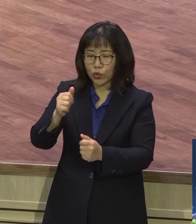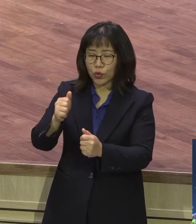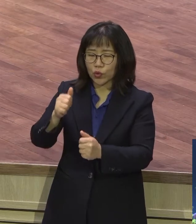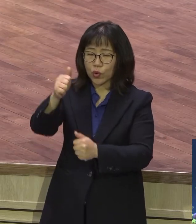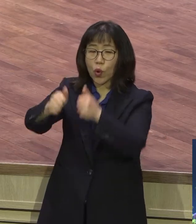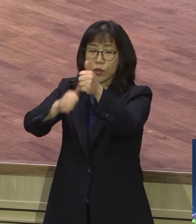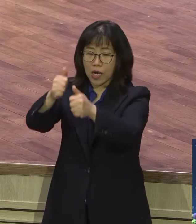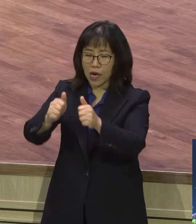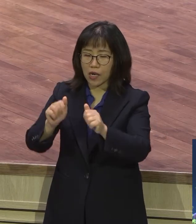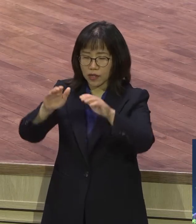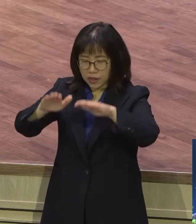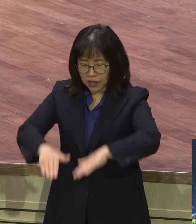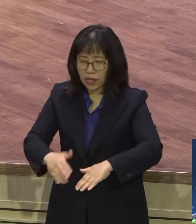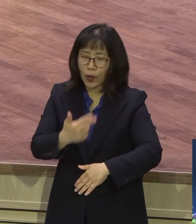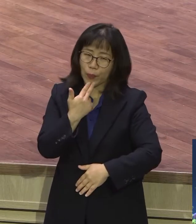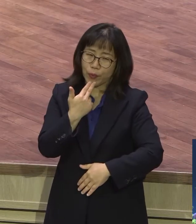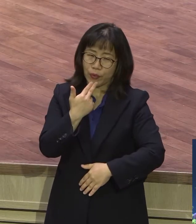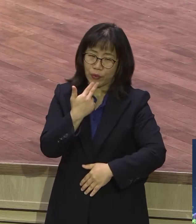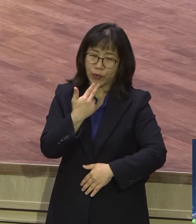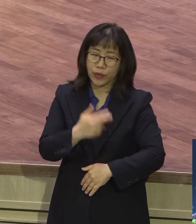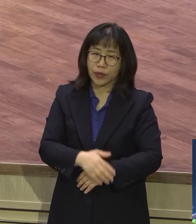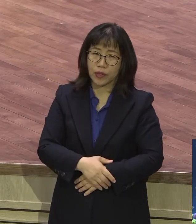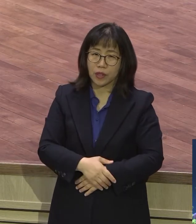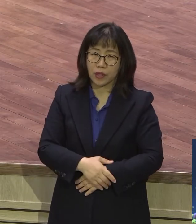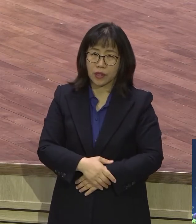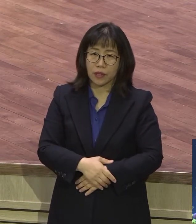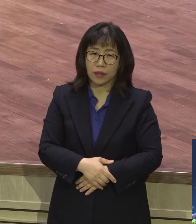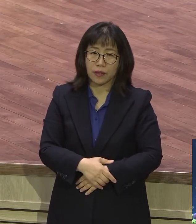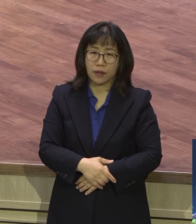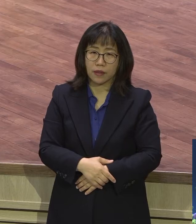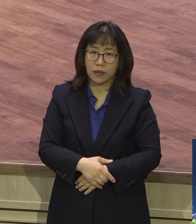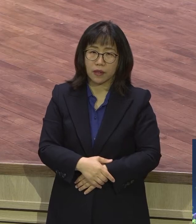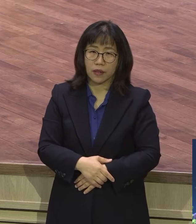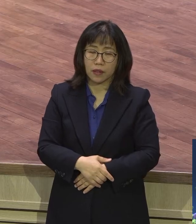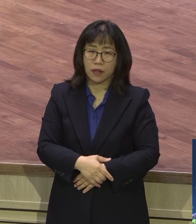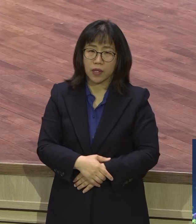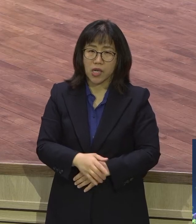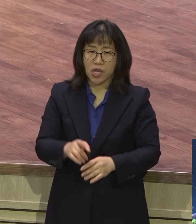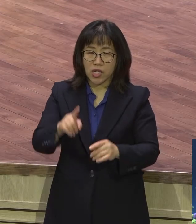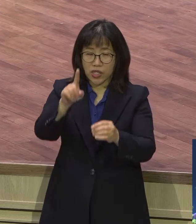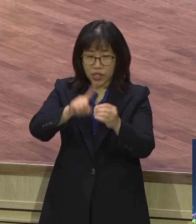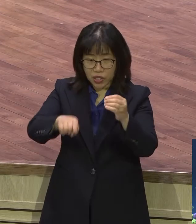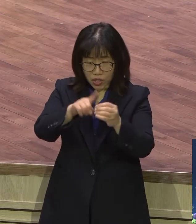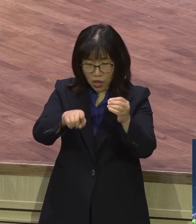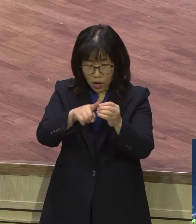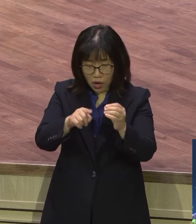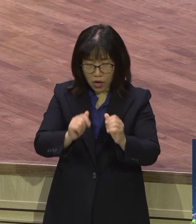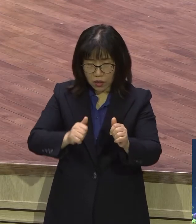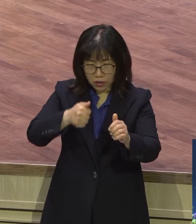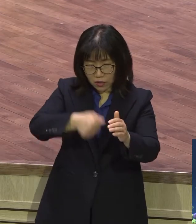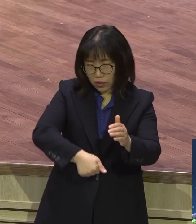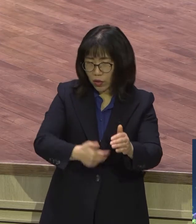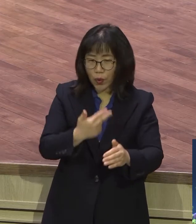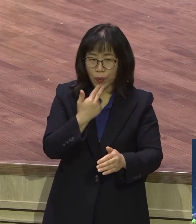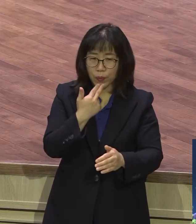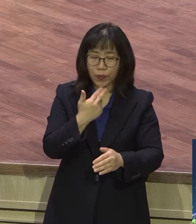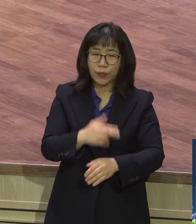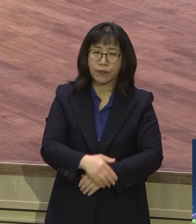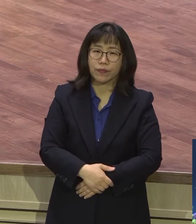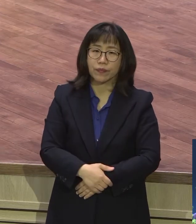그렇게 어디 가서 두 손 모아가지고 절갈 가서 절하고 그런 거 하지 않습니다. 불신자하고